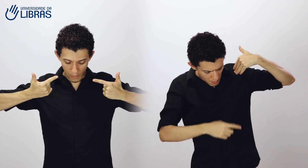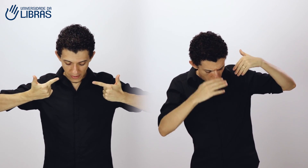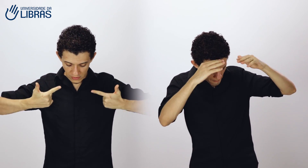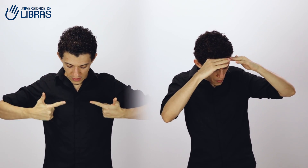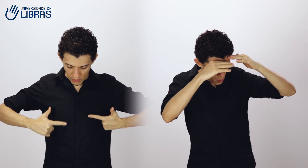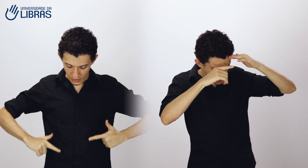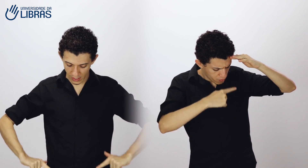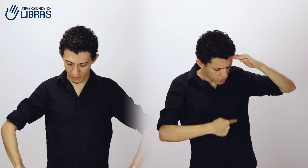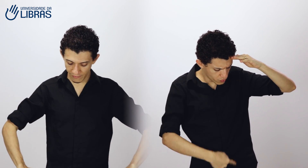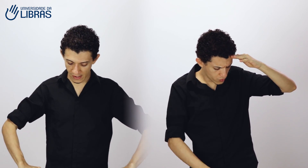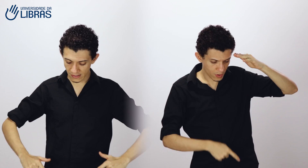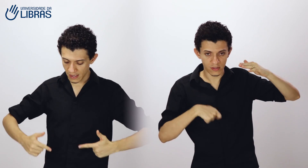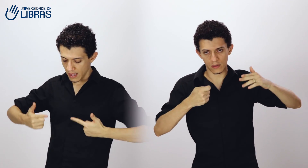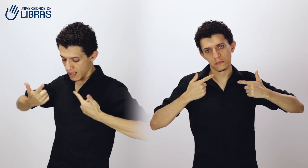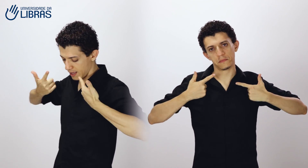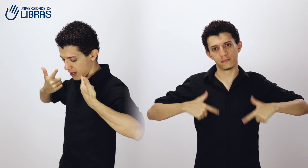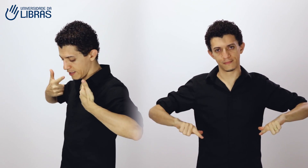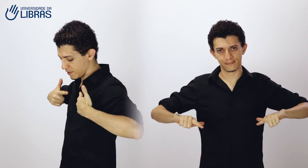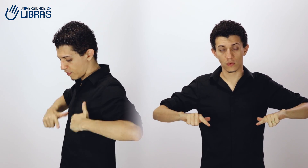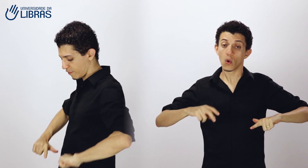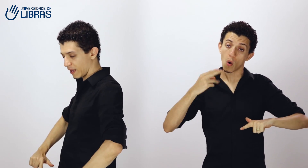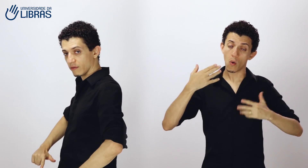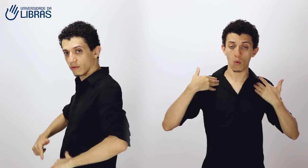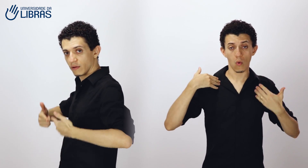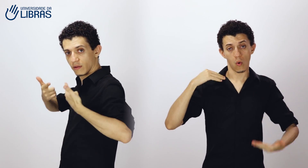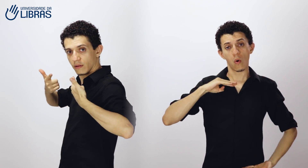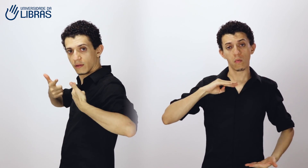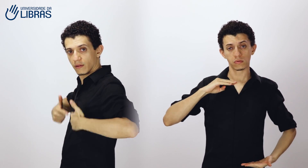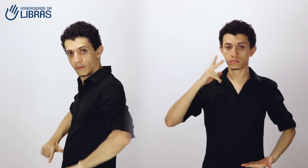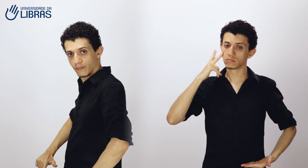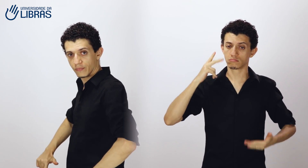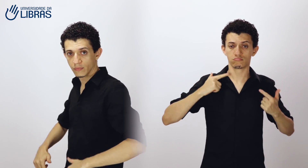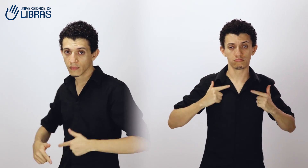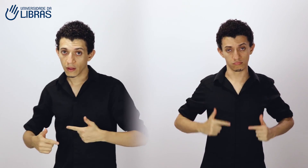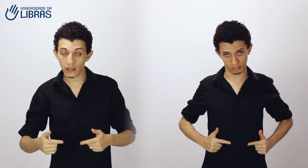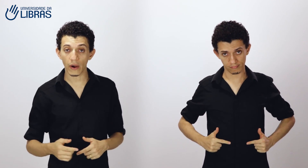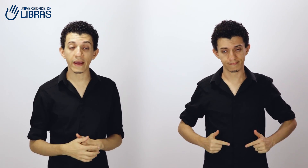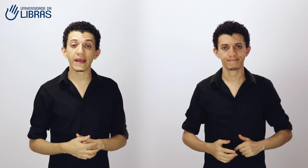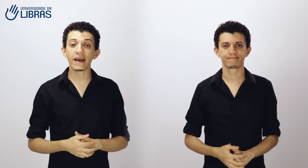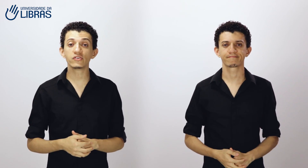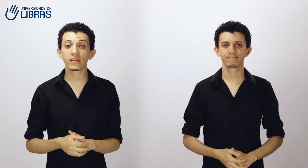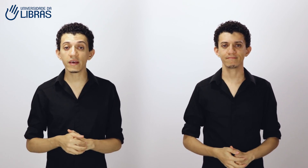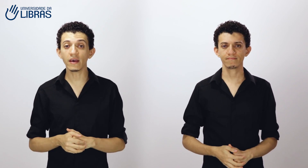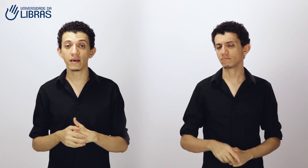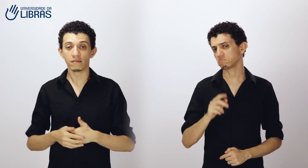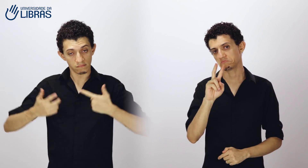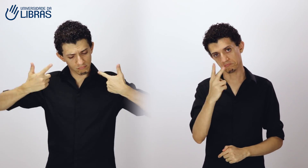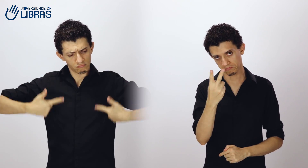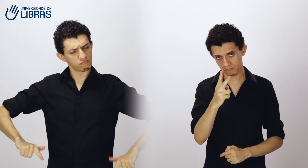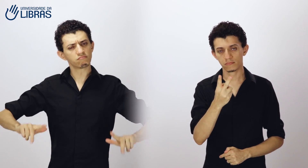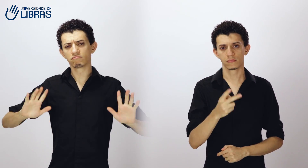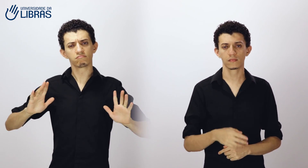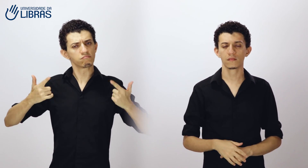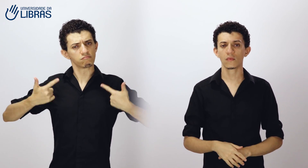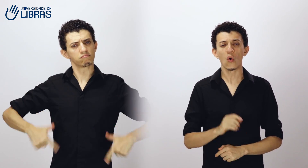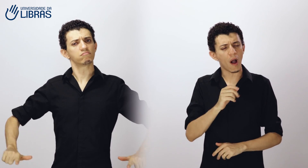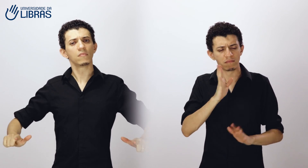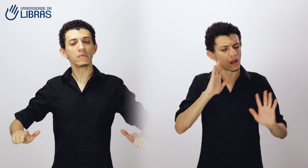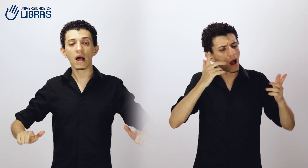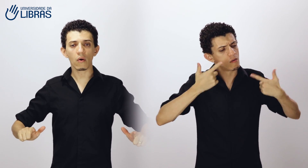começa o sinal aqui e faz esse movimento. Então, a ideia é de que, não,